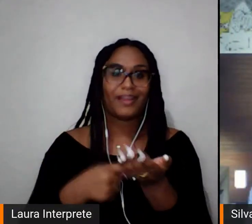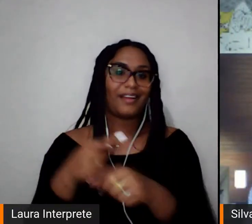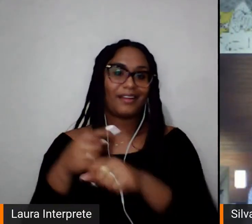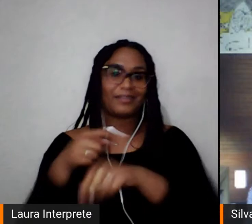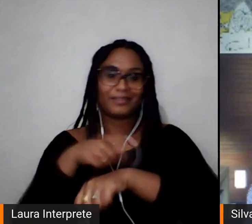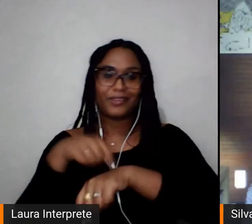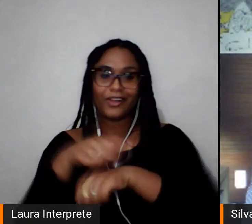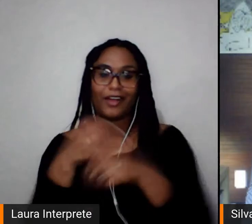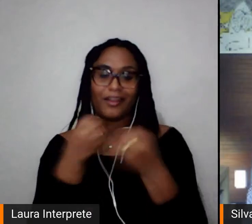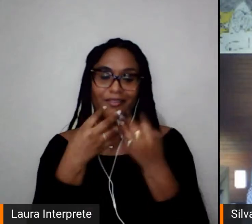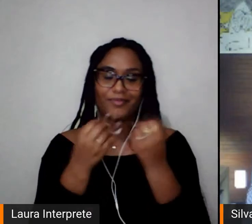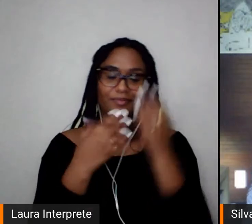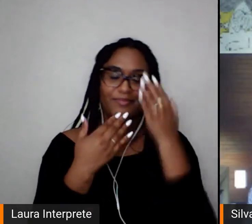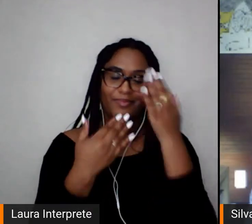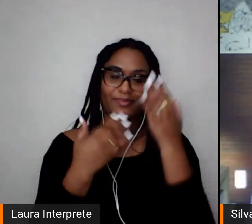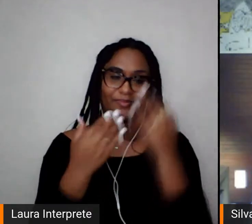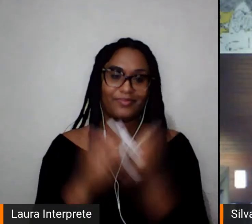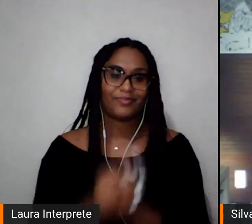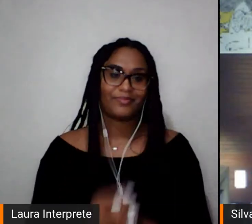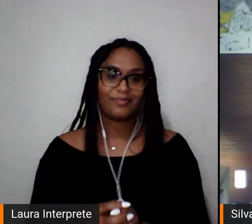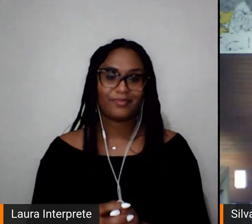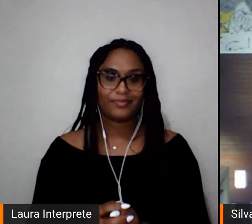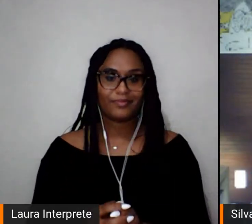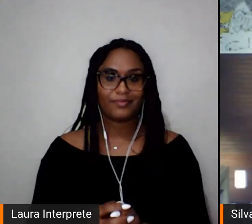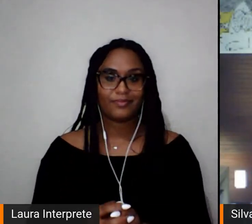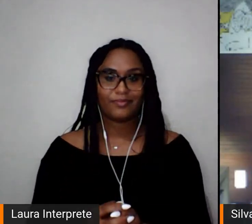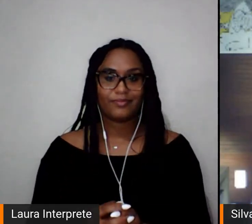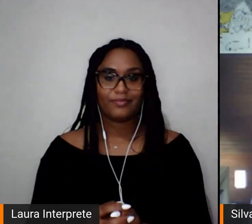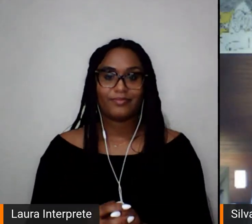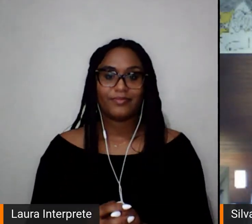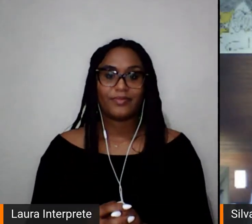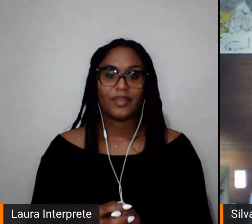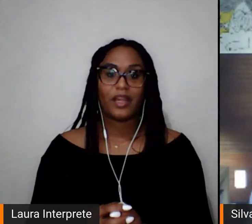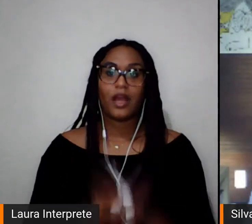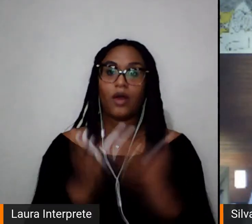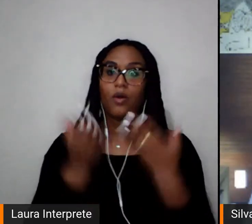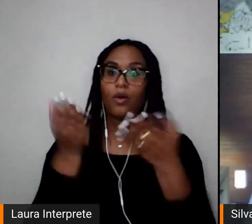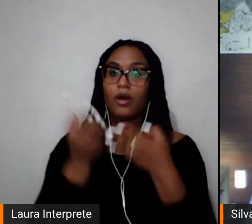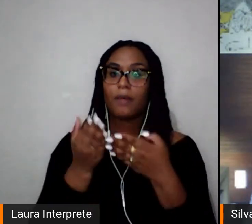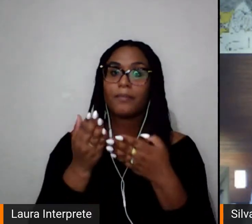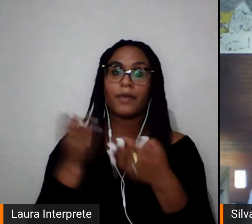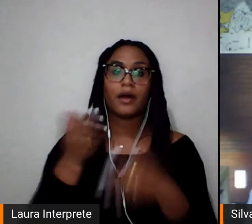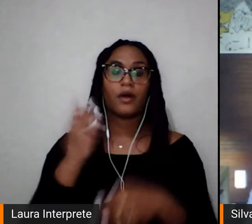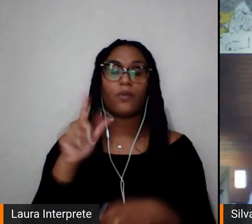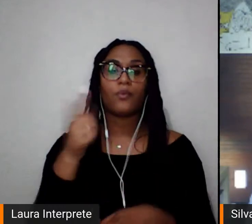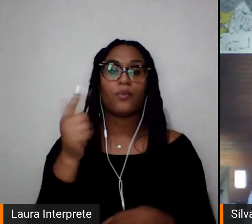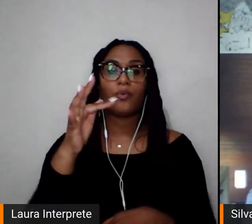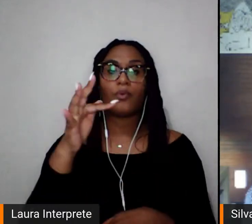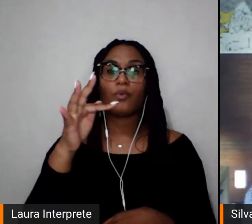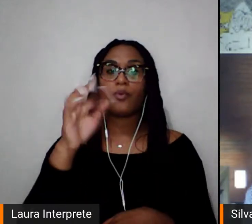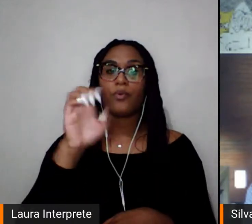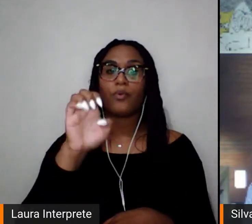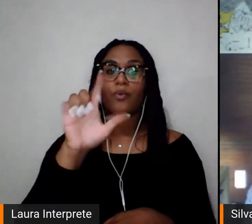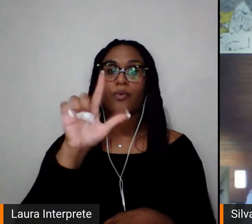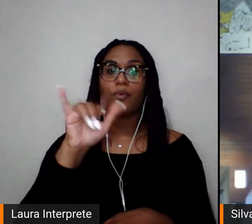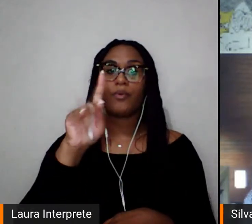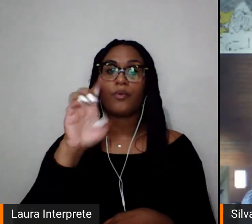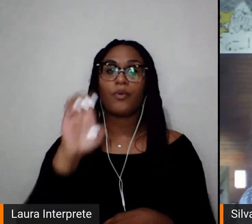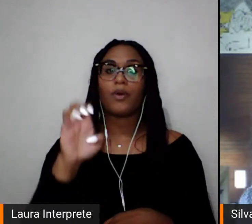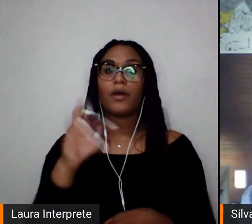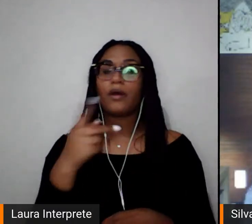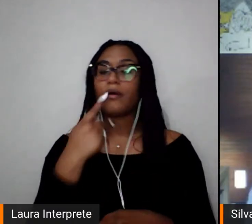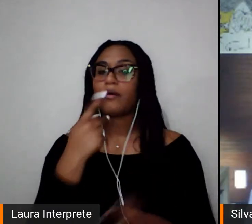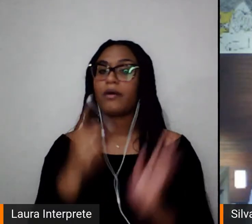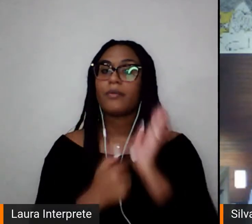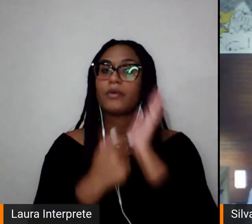e de imediato então eu gostaria de chamar o Felipe para ele passar o vídeo que a Mariane